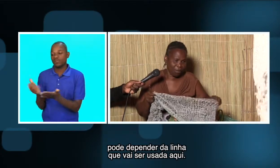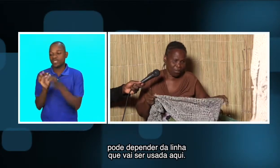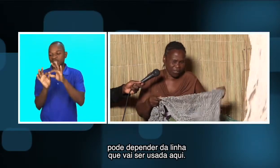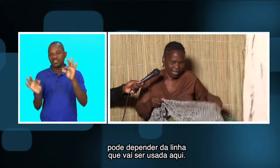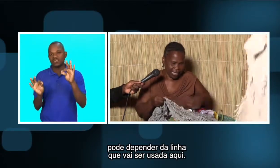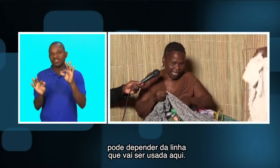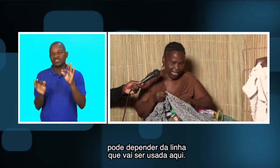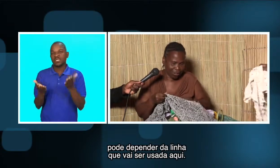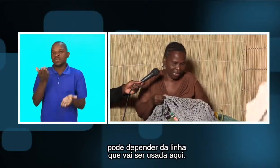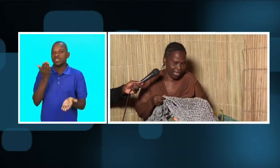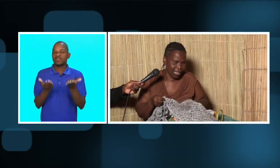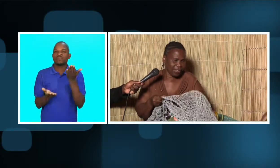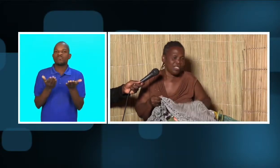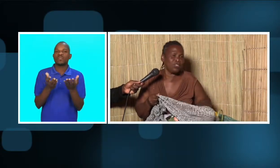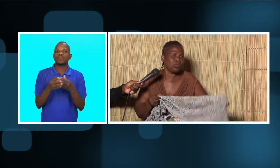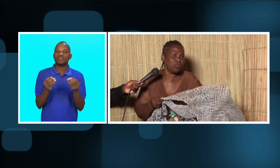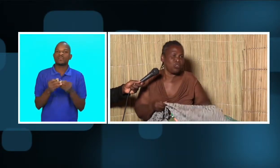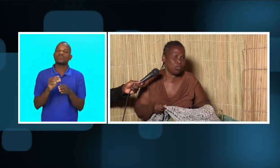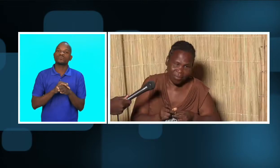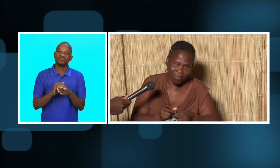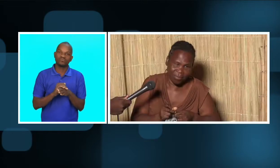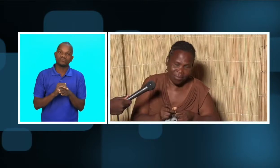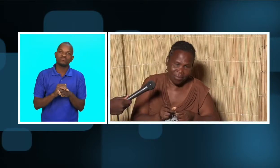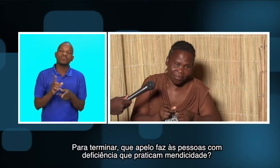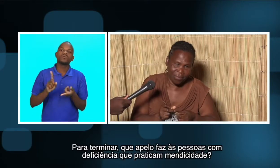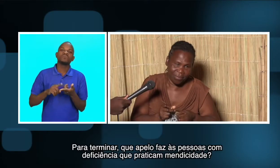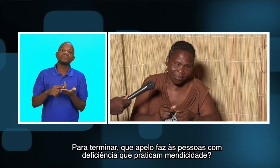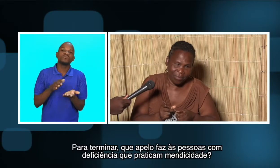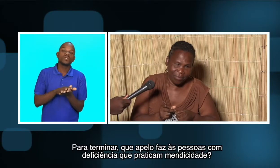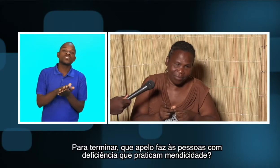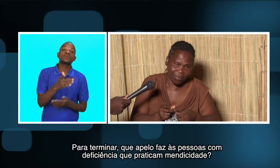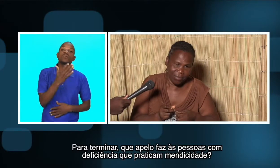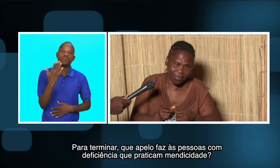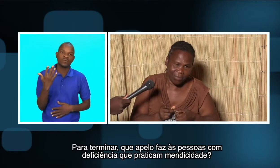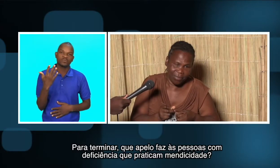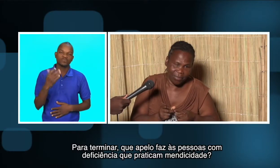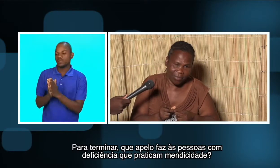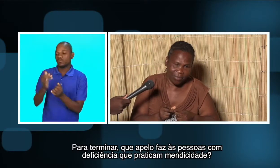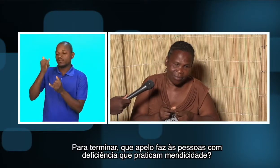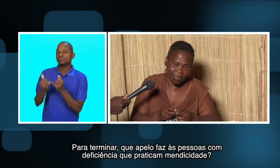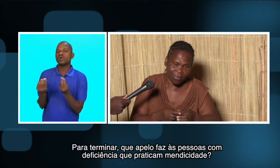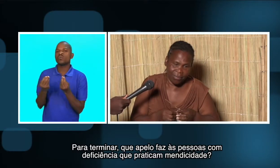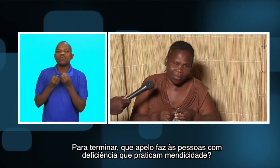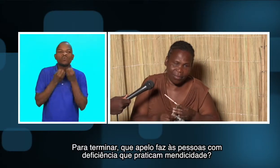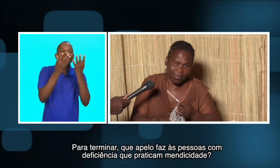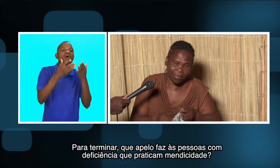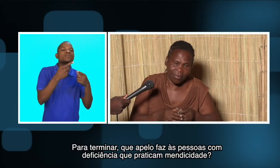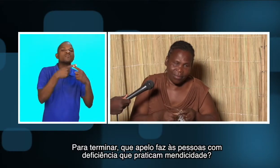gastando aqui, através dos custos. Isso mesmo, para terminar, qual é o apelo que deixa para a sociedade e para as pessoas